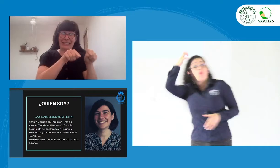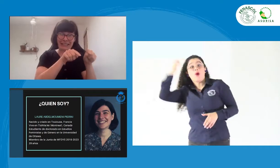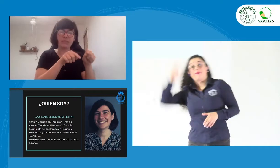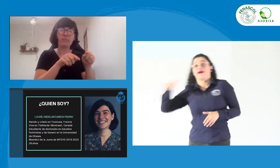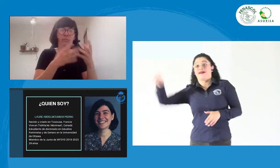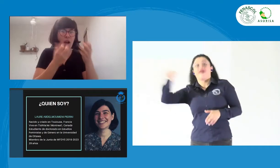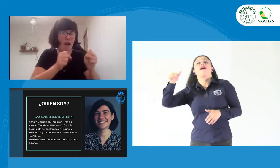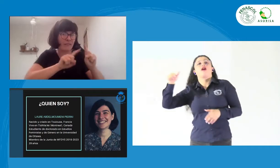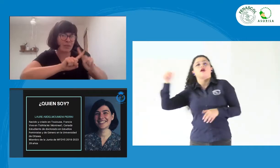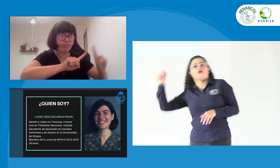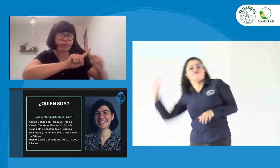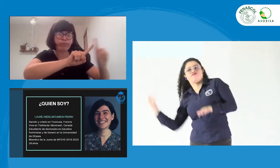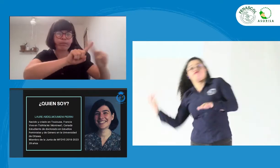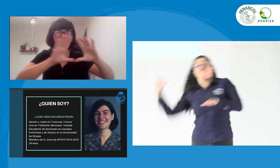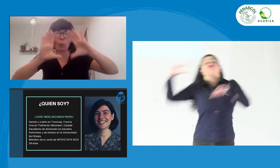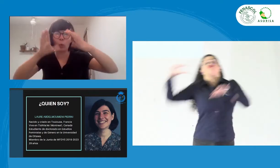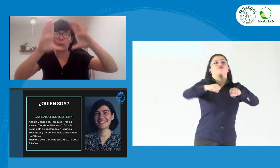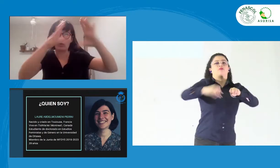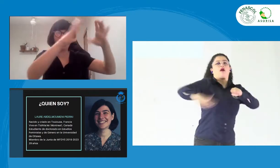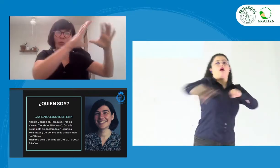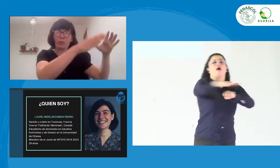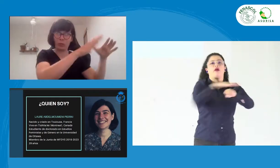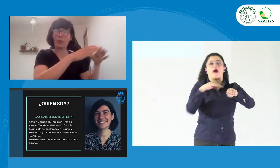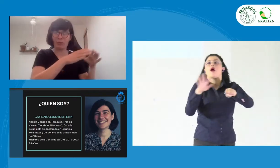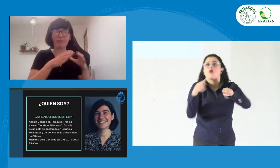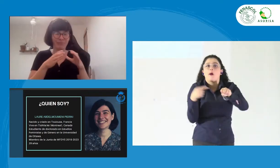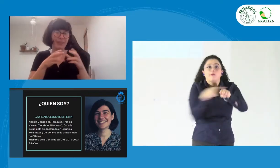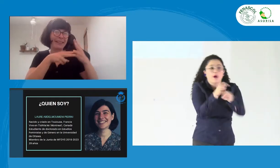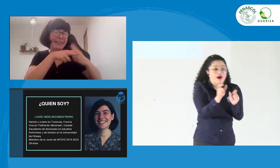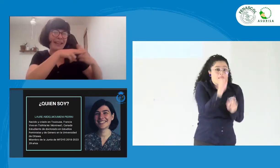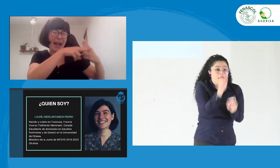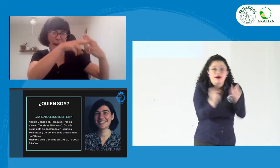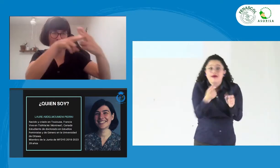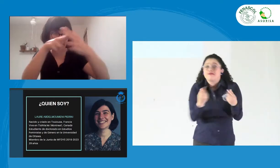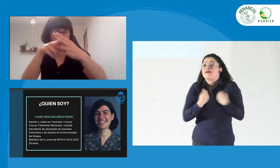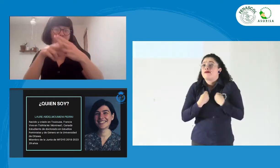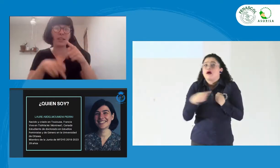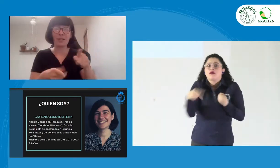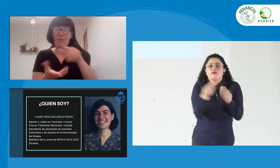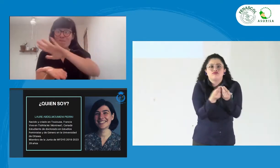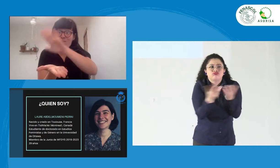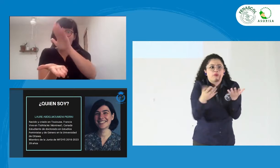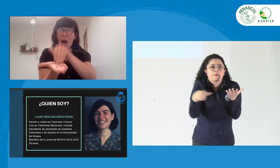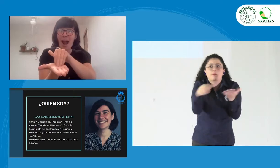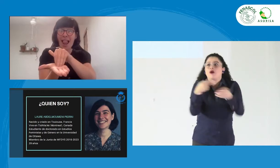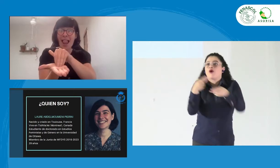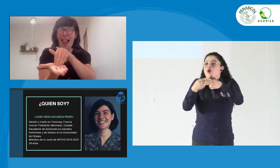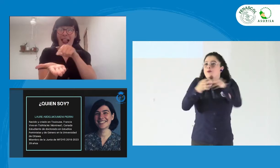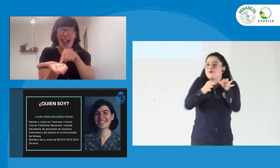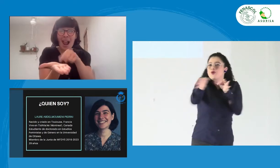europeos, ellos quisieron buscar la manera de renombrar estos territorios.